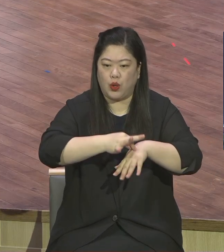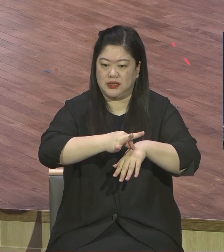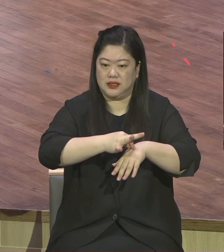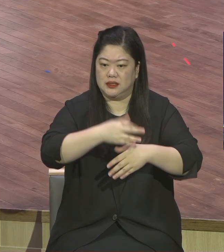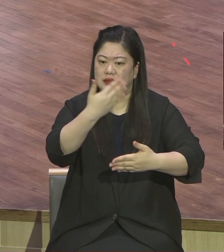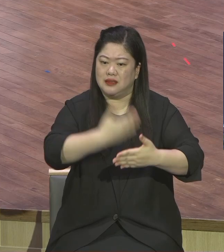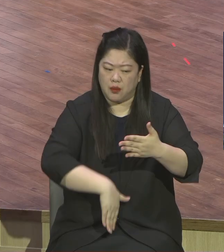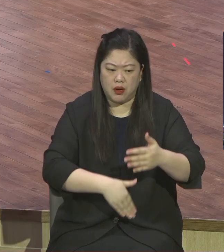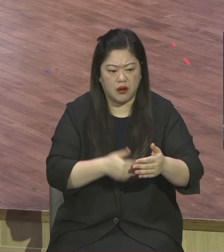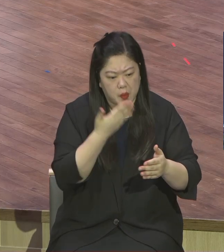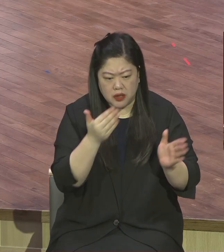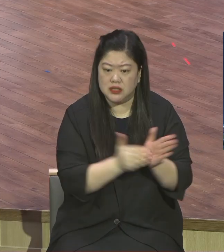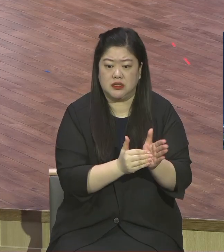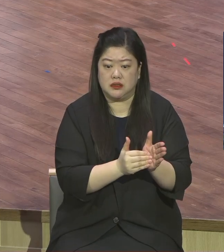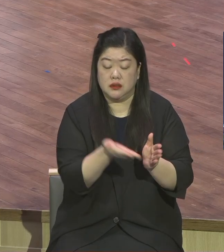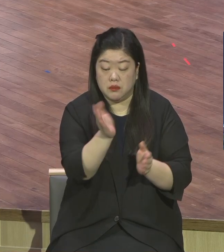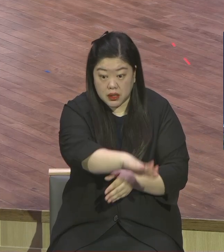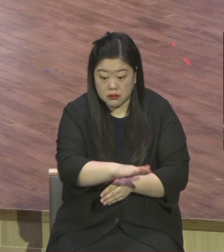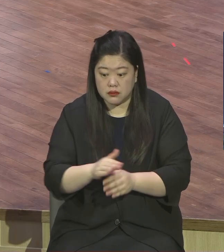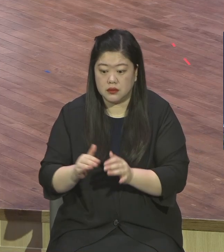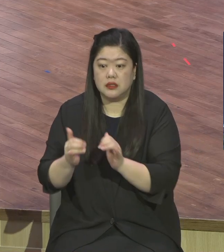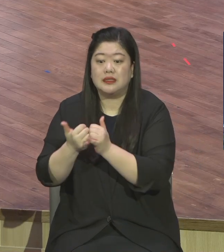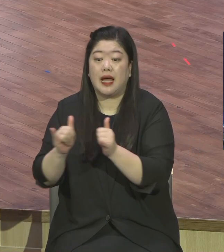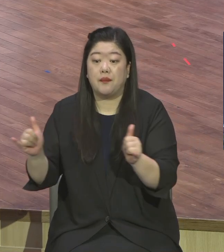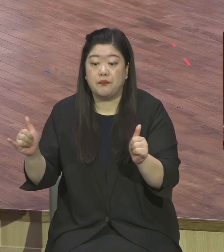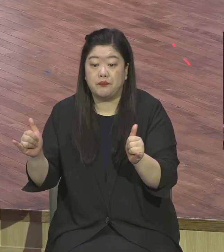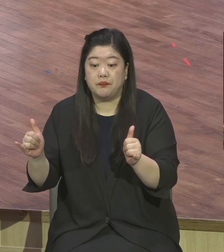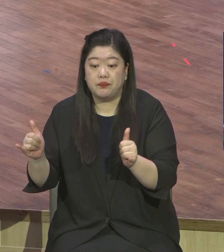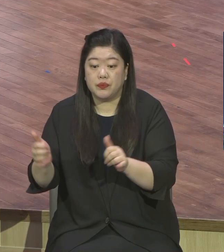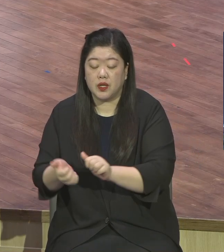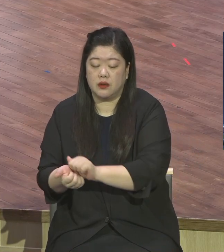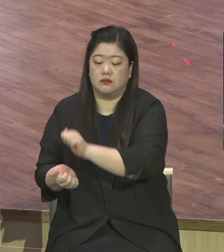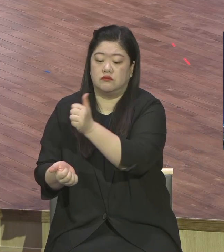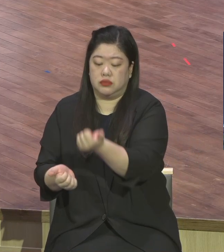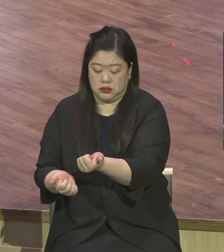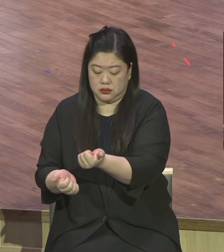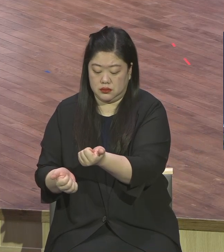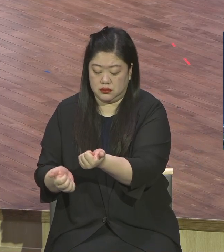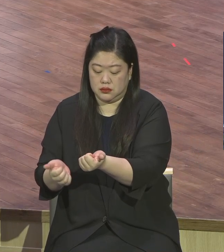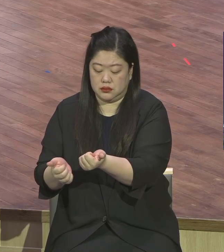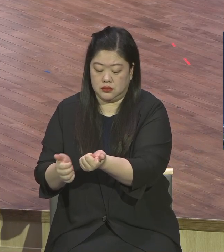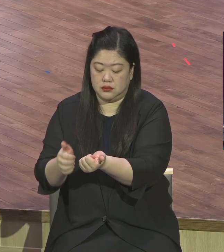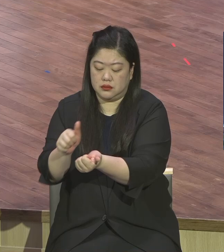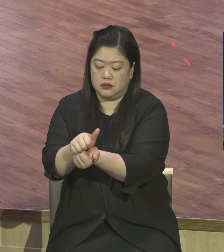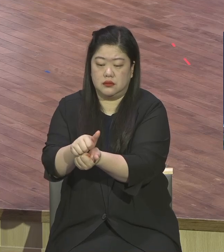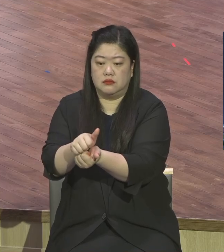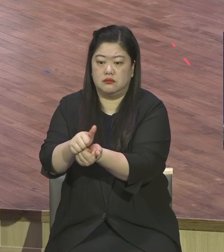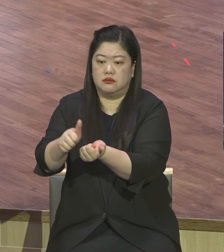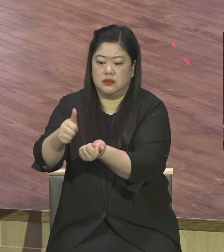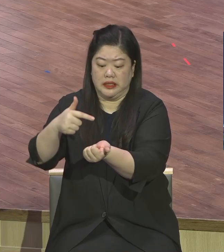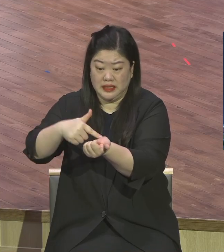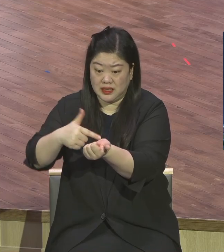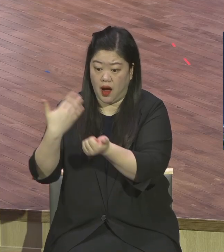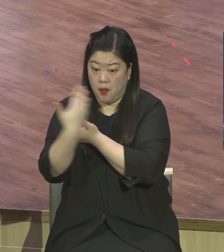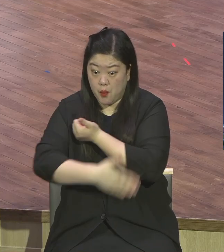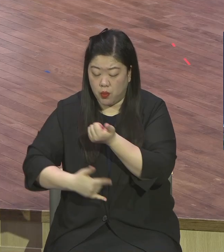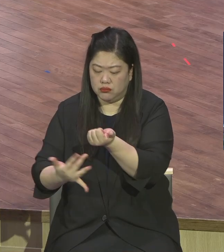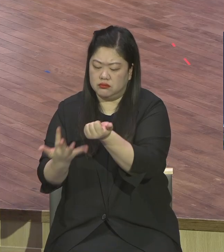죽으면 묻어버려요. 태워버려요. 소용이 없어요. 왜 영적 존재이기 때문에 육체가 죽는